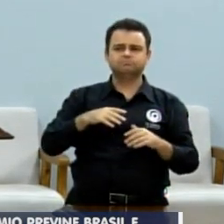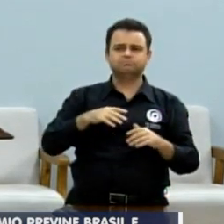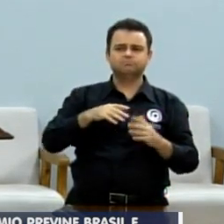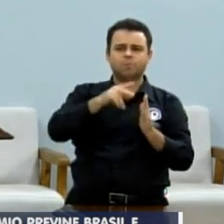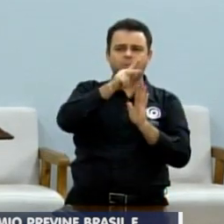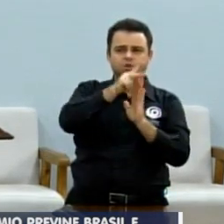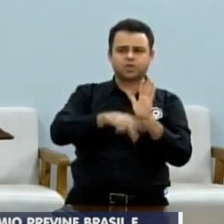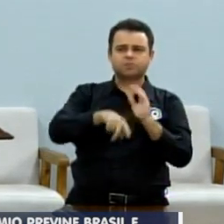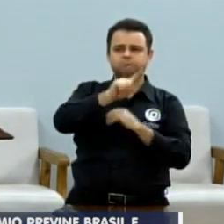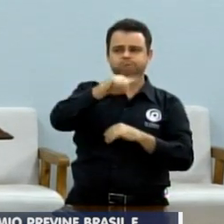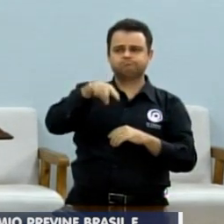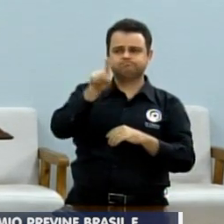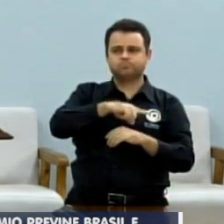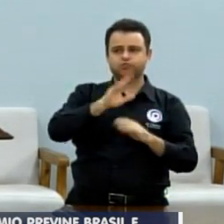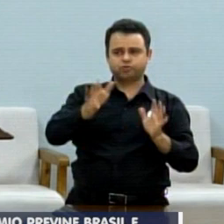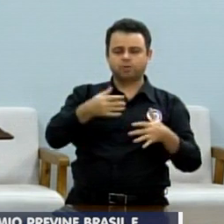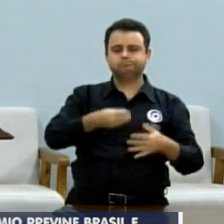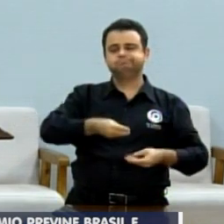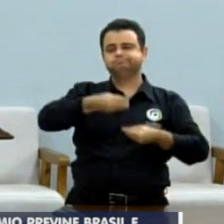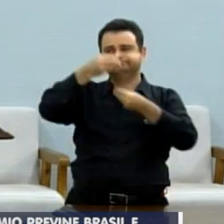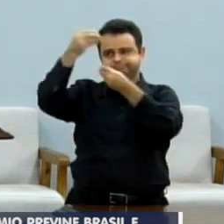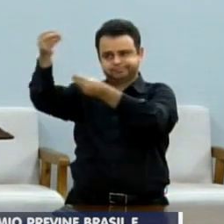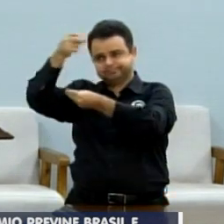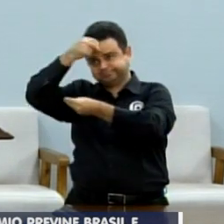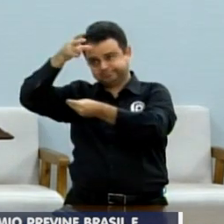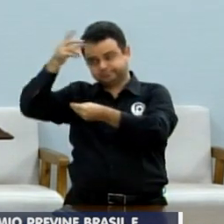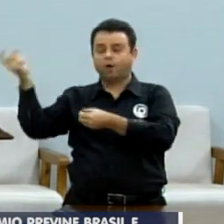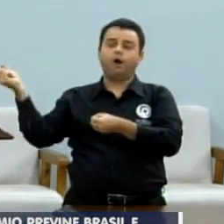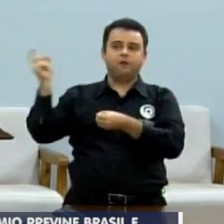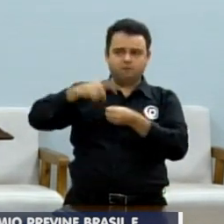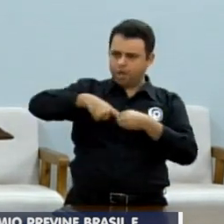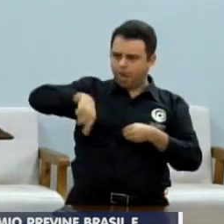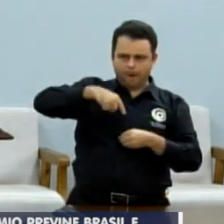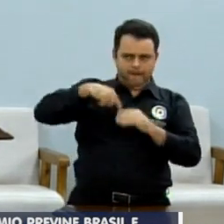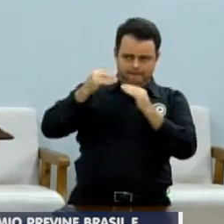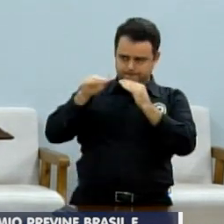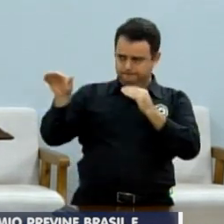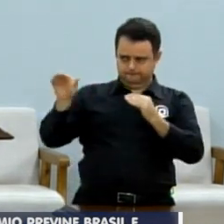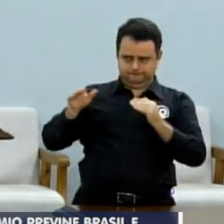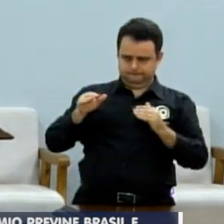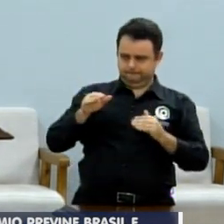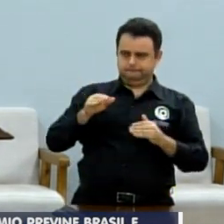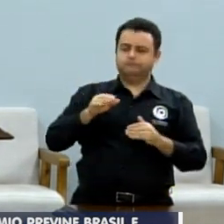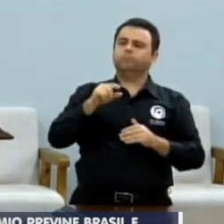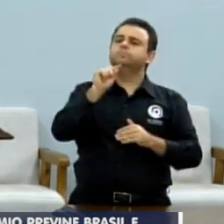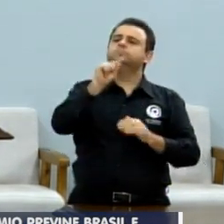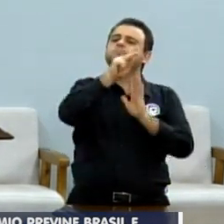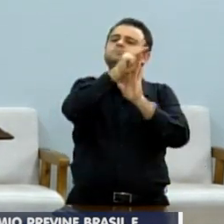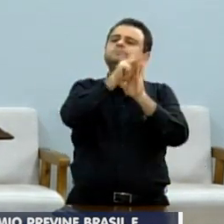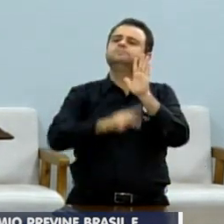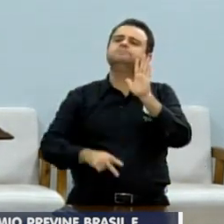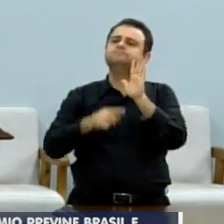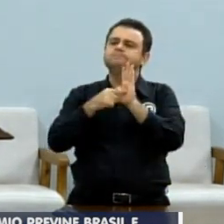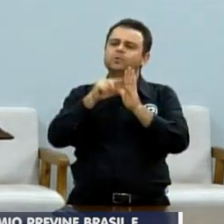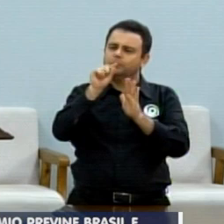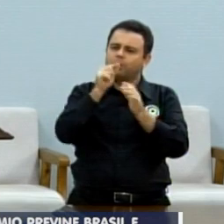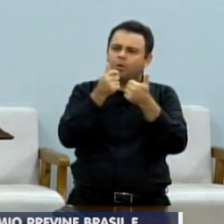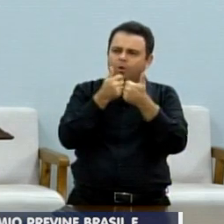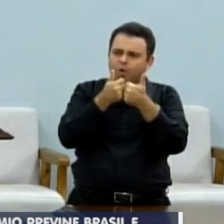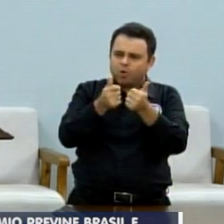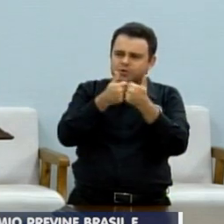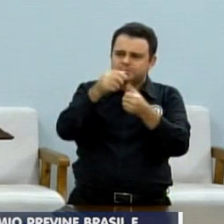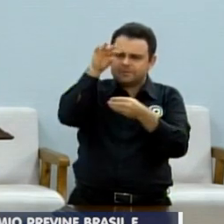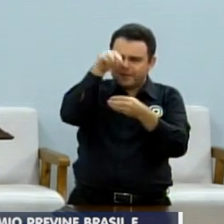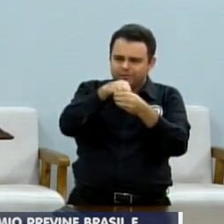aqui, com certeza a gente vai derrubar o veto. Foi esse projeto de lei que inclui aquelas câmeras internas e externas